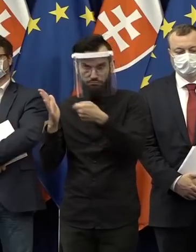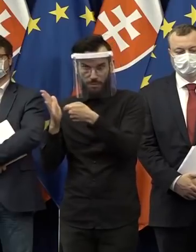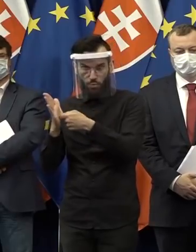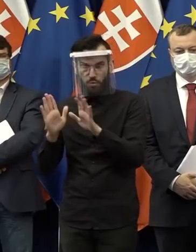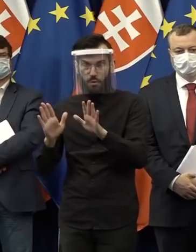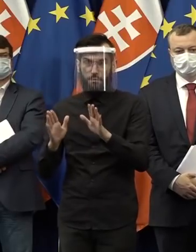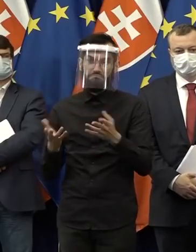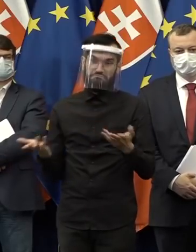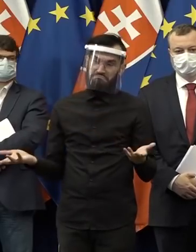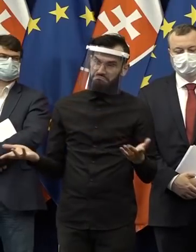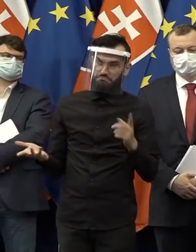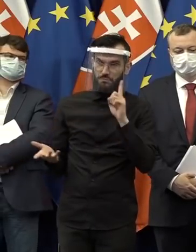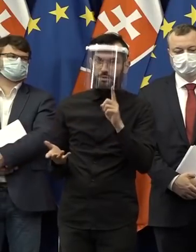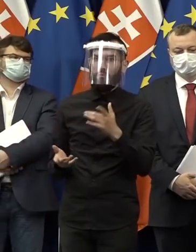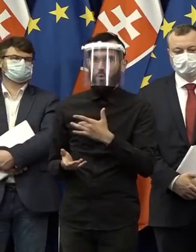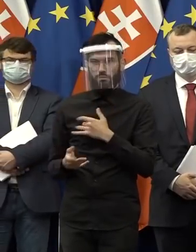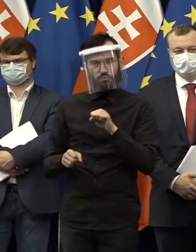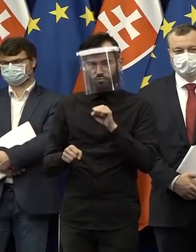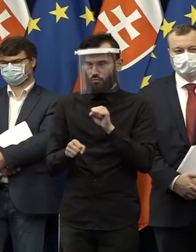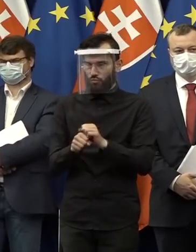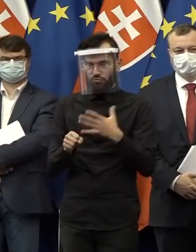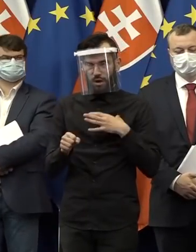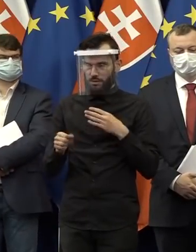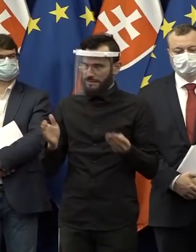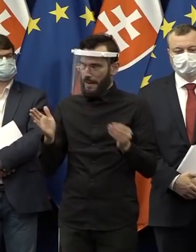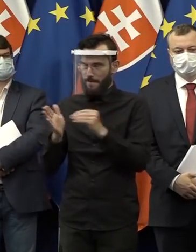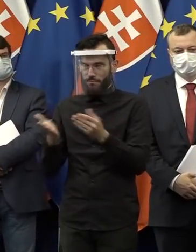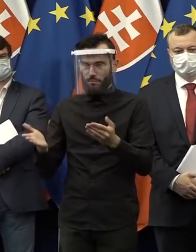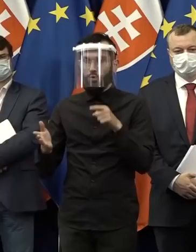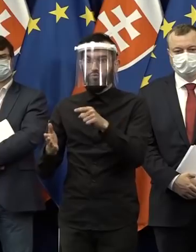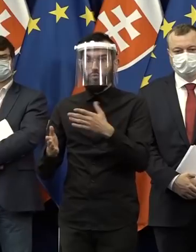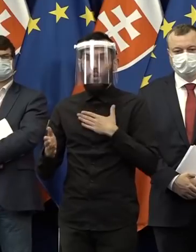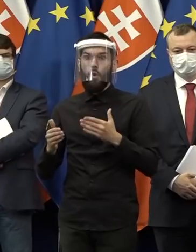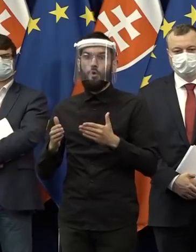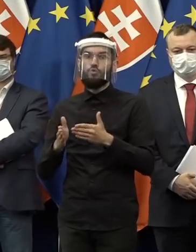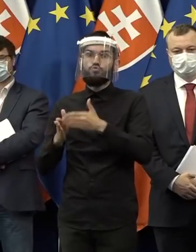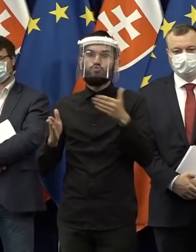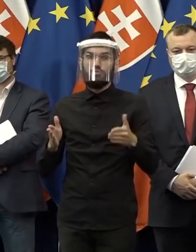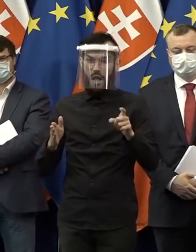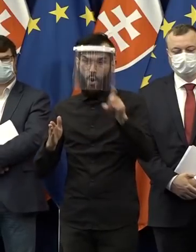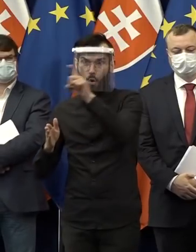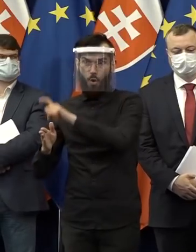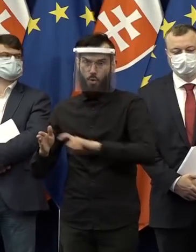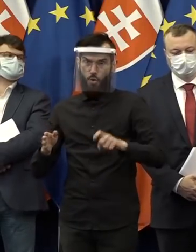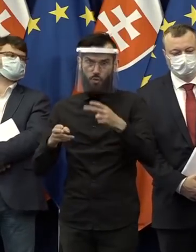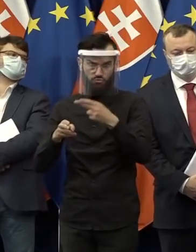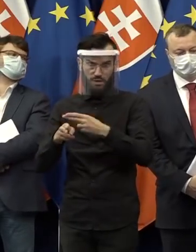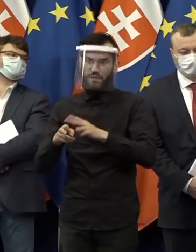tak by som si osobne určite to vydúpal, aby tam tie krajiny boli. Sú to naši susedi a nemali by sme ich obchádzať.